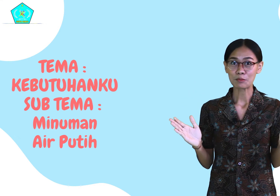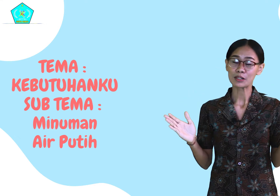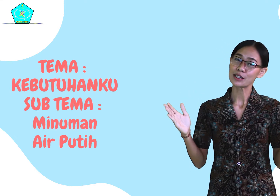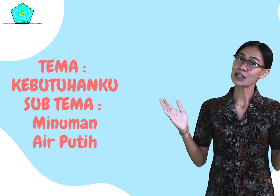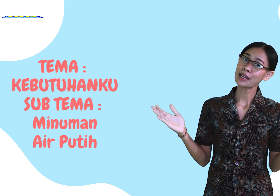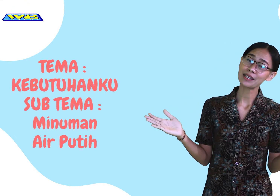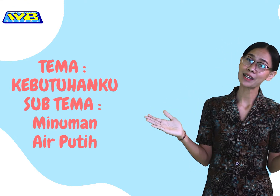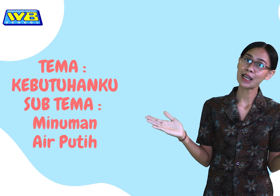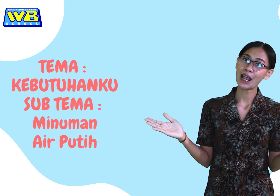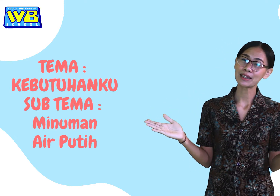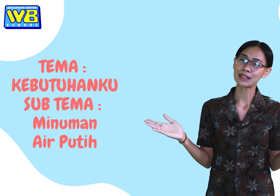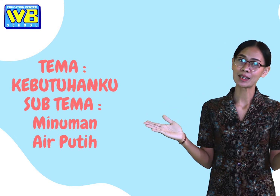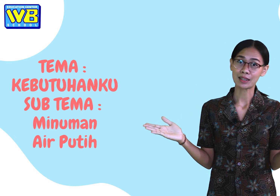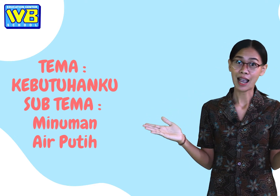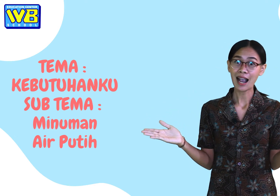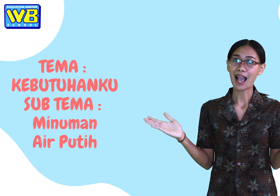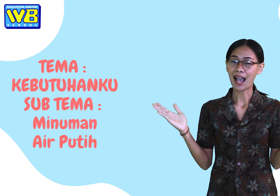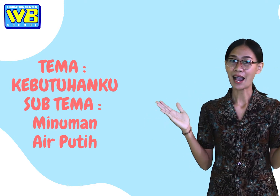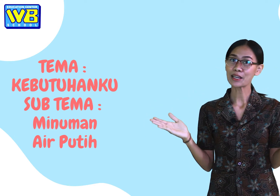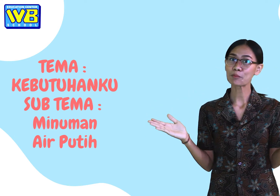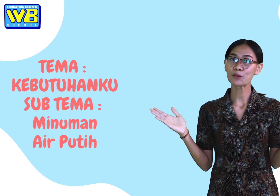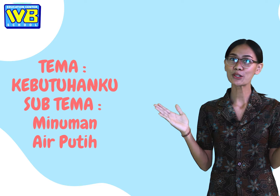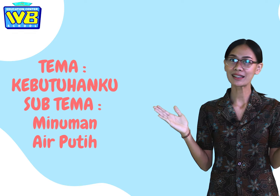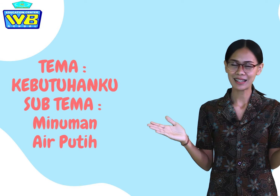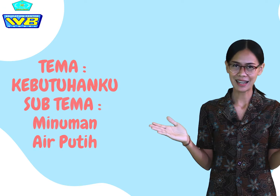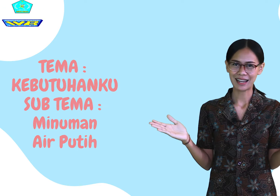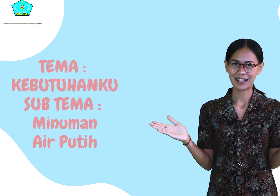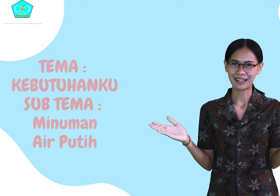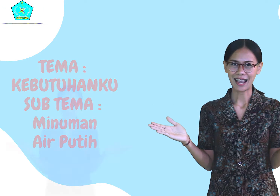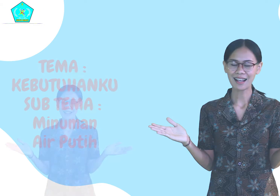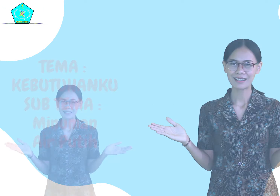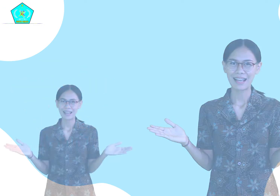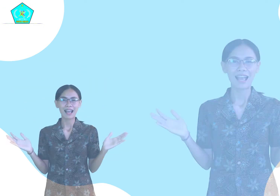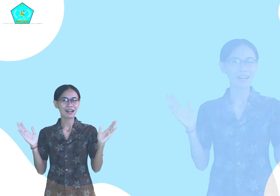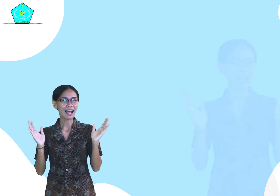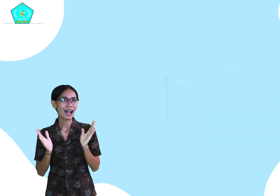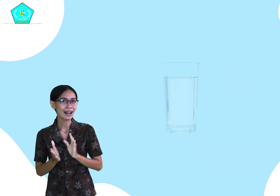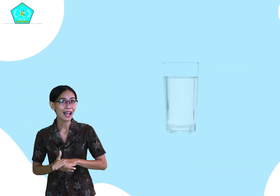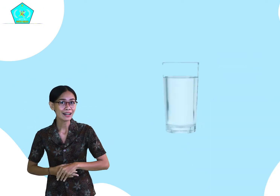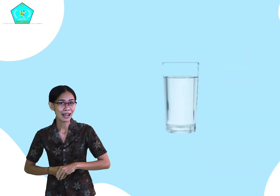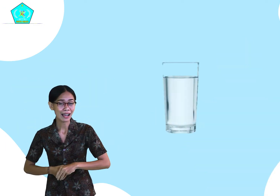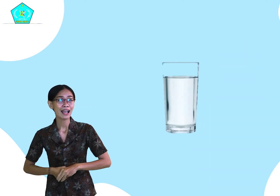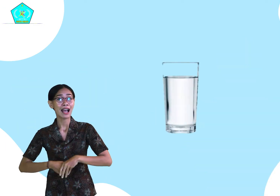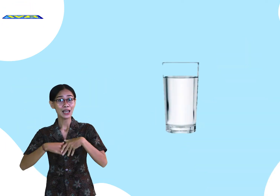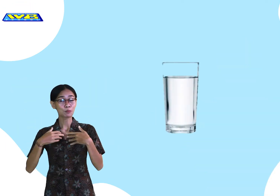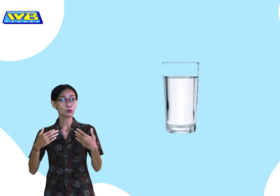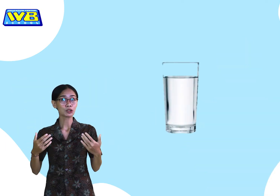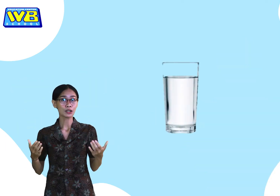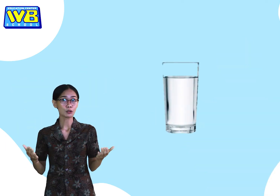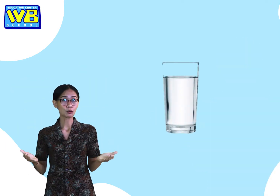bercerita-cerita tentang air putih. Nah, anak-anak, air putih itu